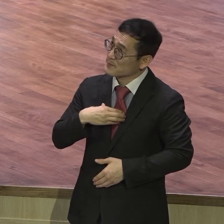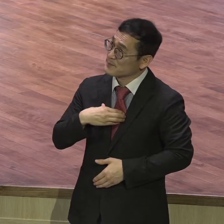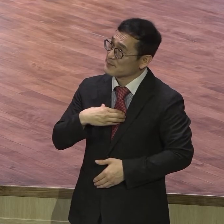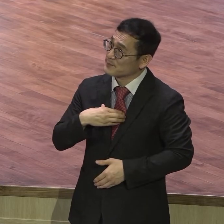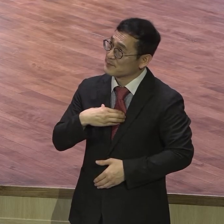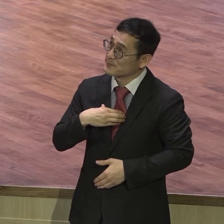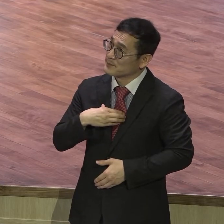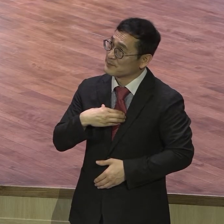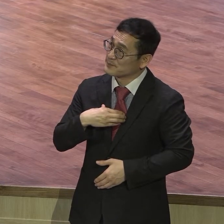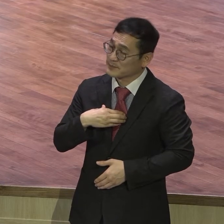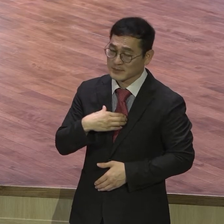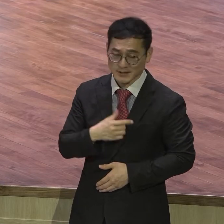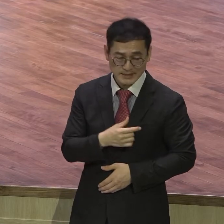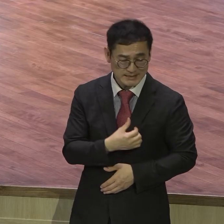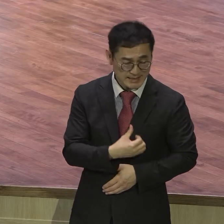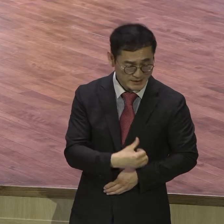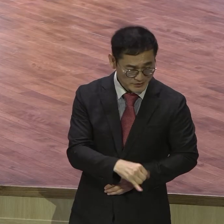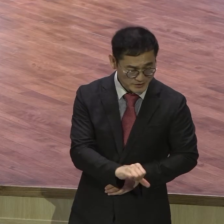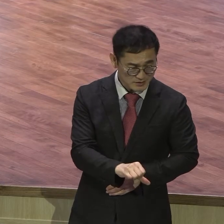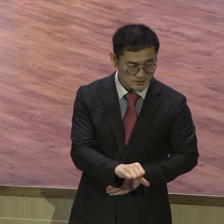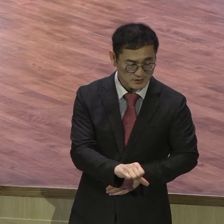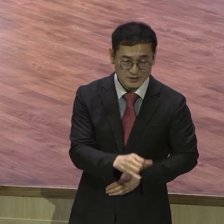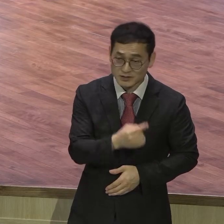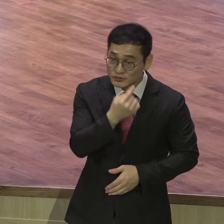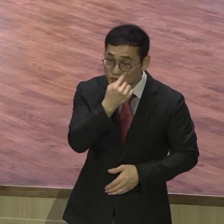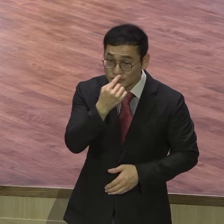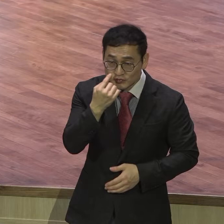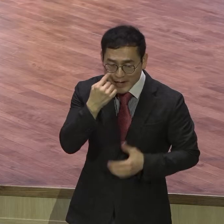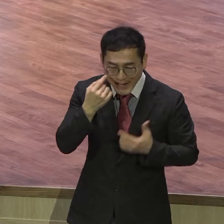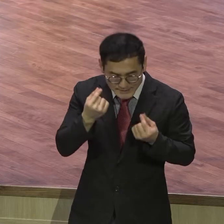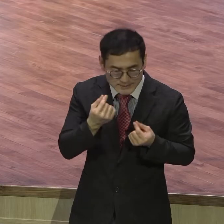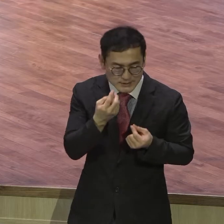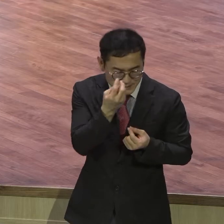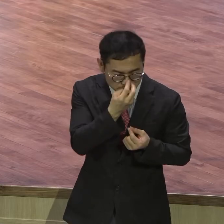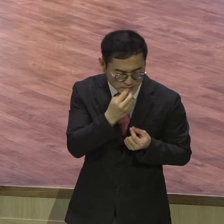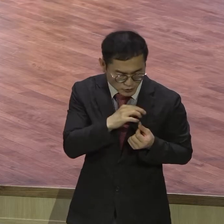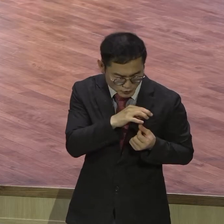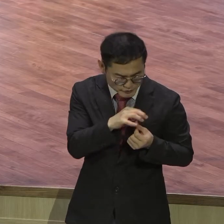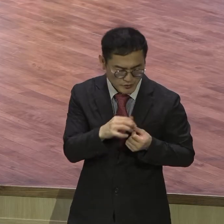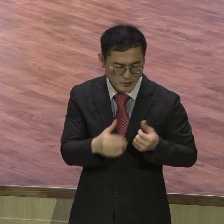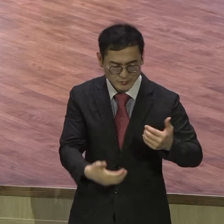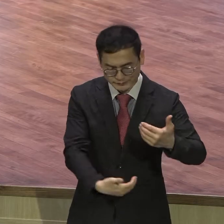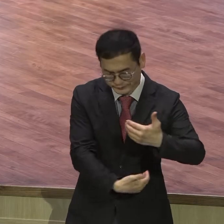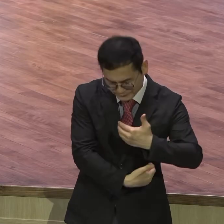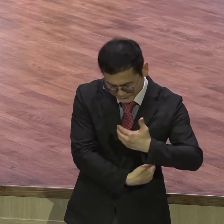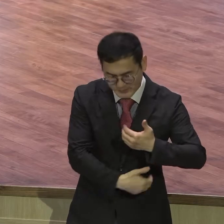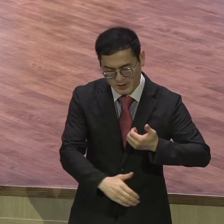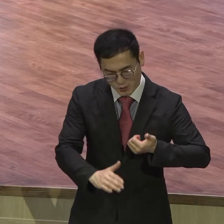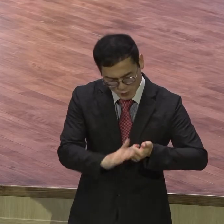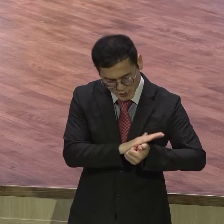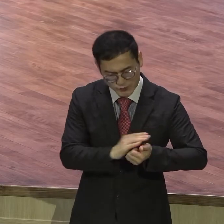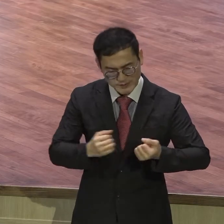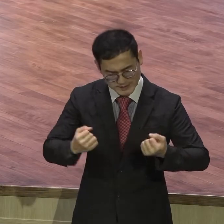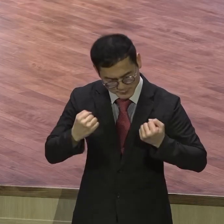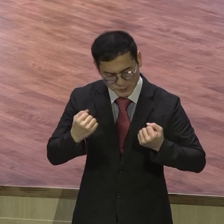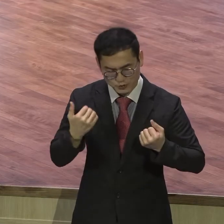같은 눈동자로 지키시고 품에 안으시고 위로하시고 힘을 주시고 사랑하시고